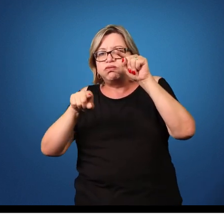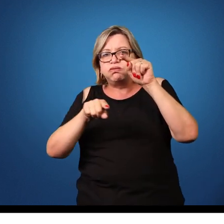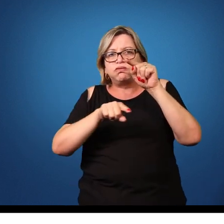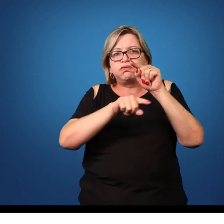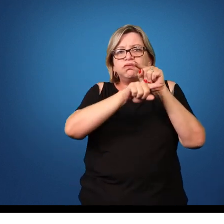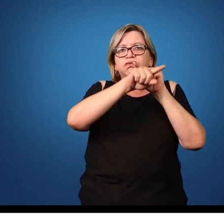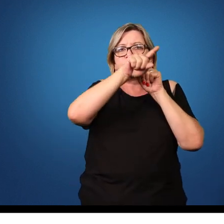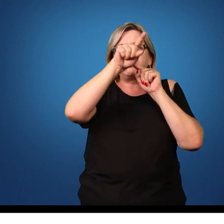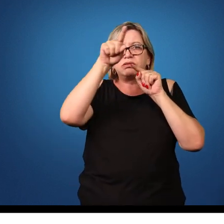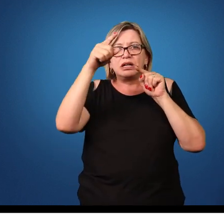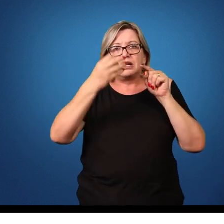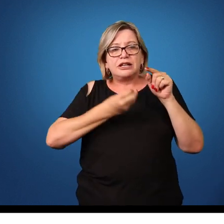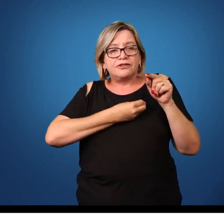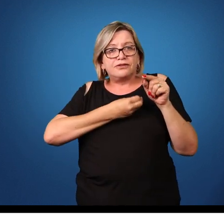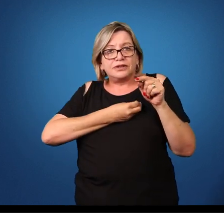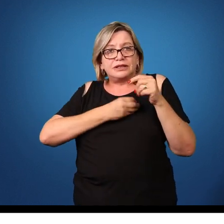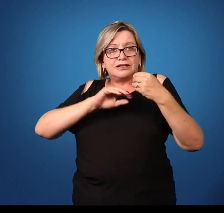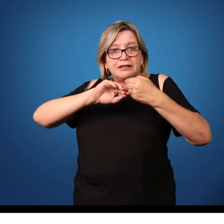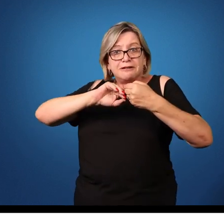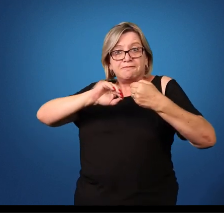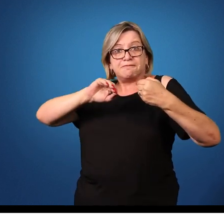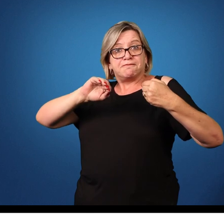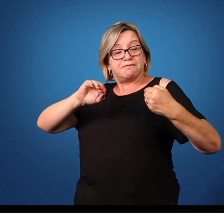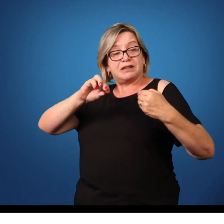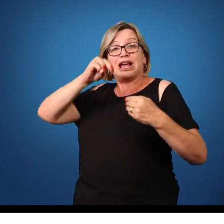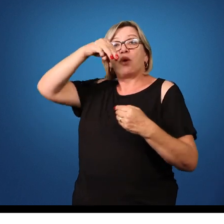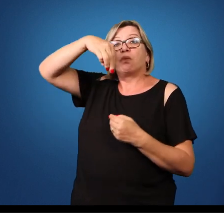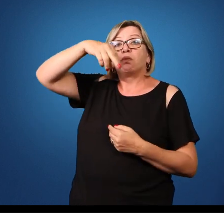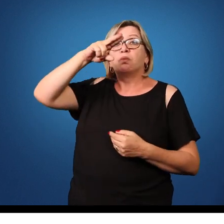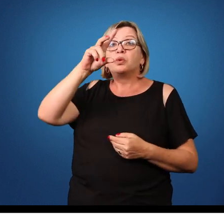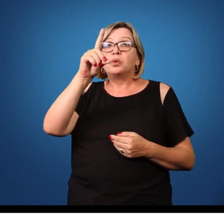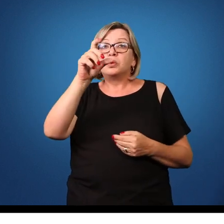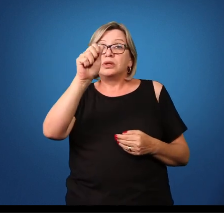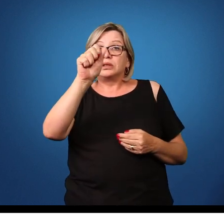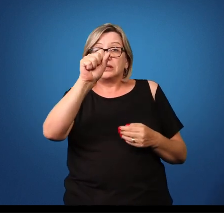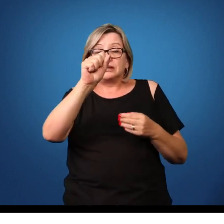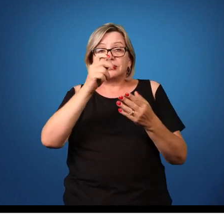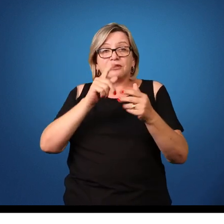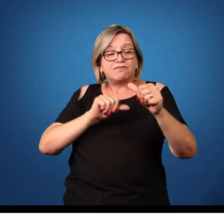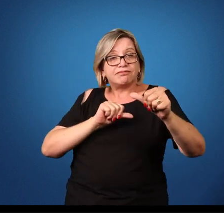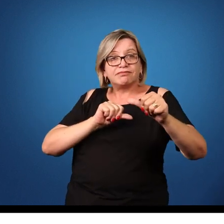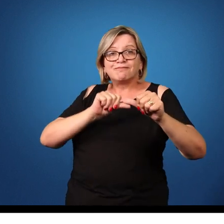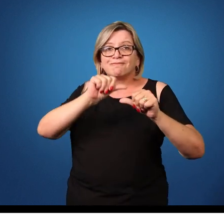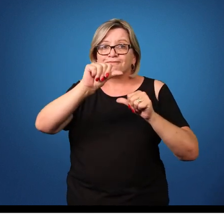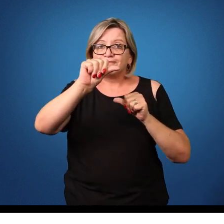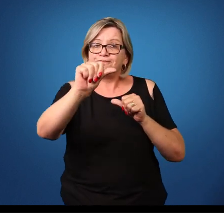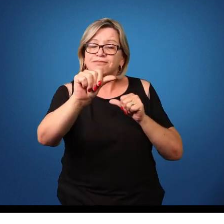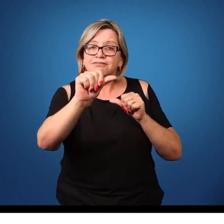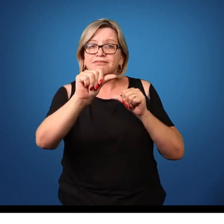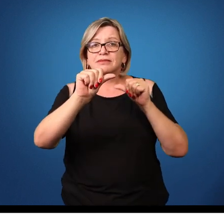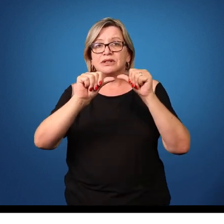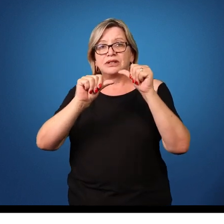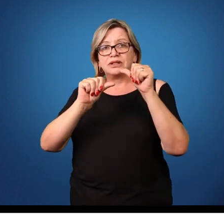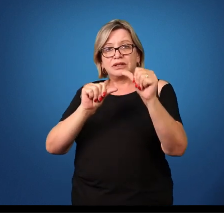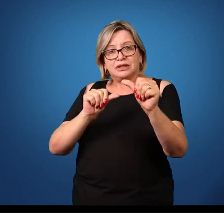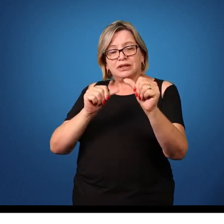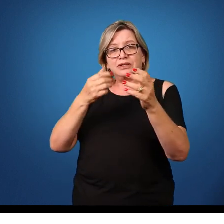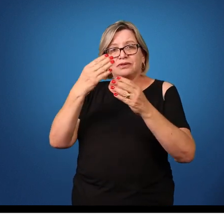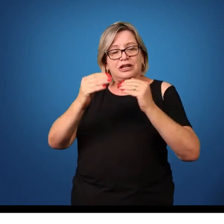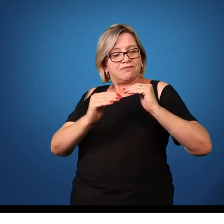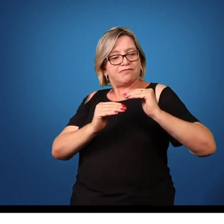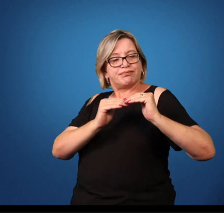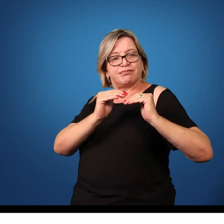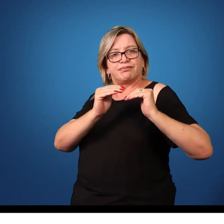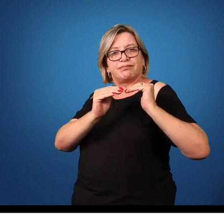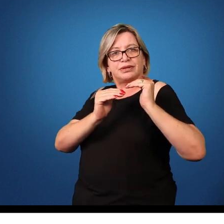separado em mudas, né? Elas vão se alternando em estágios de